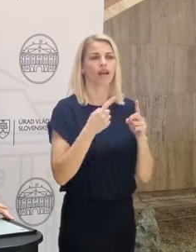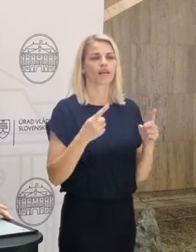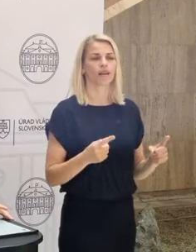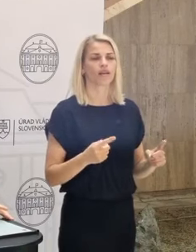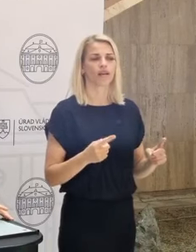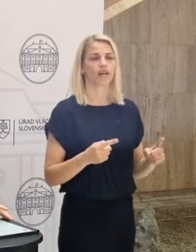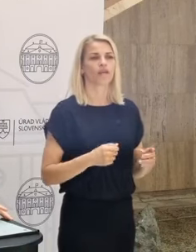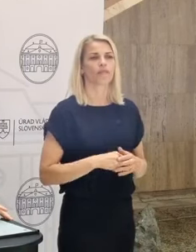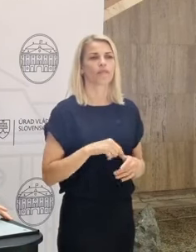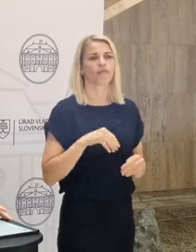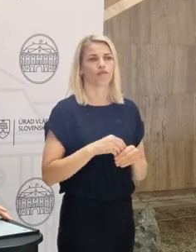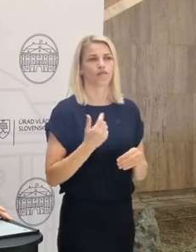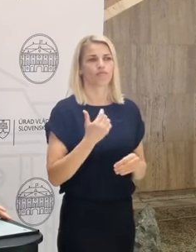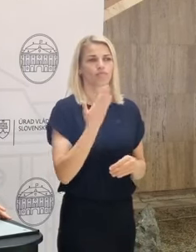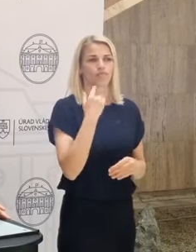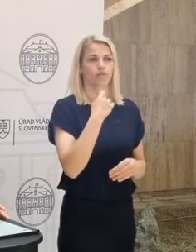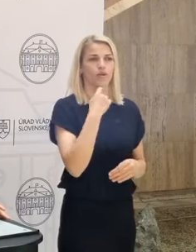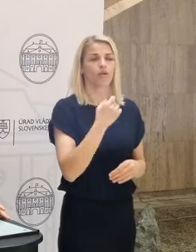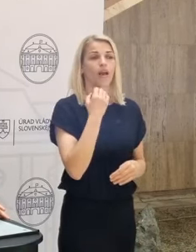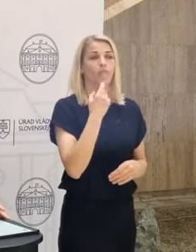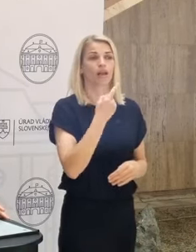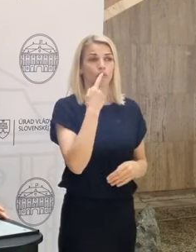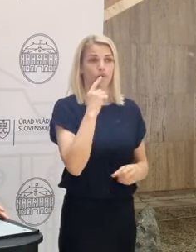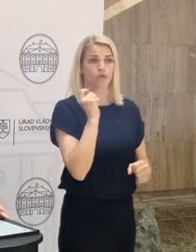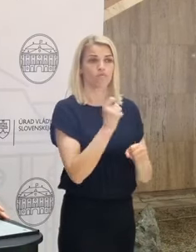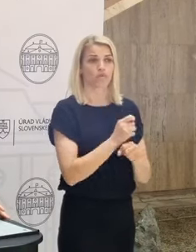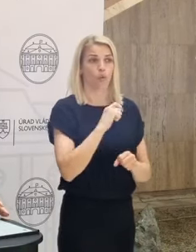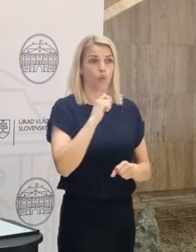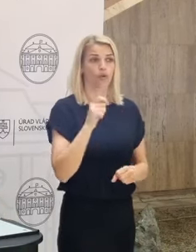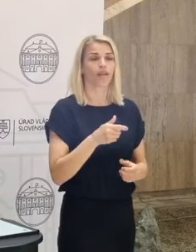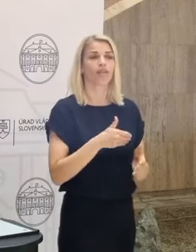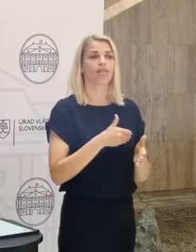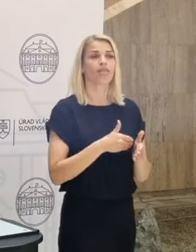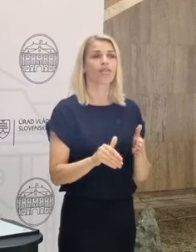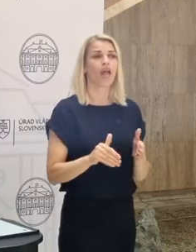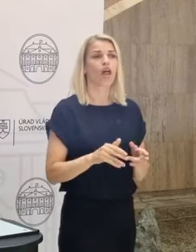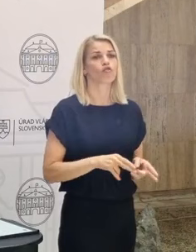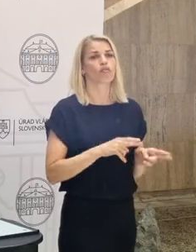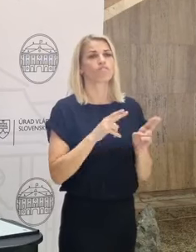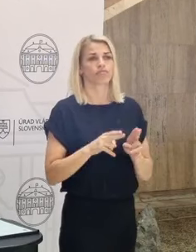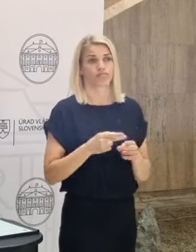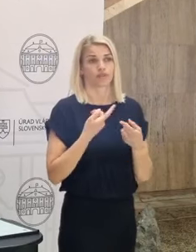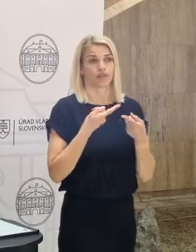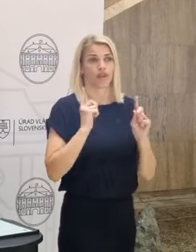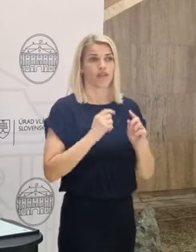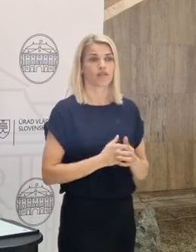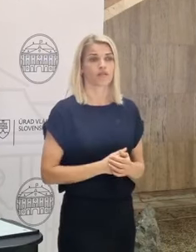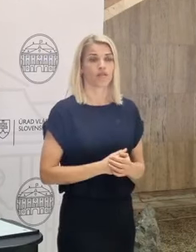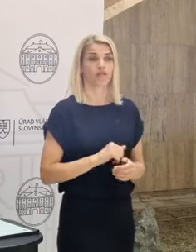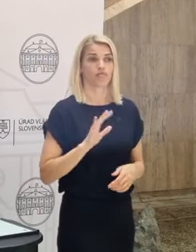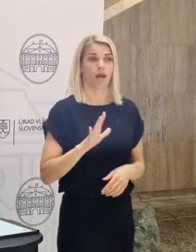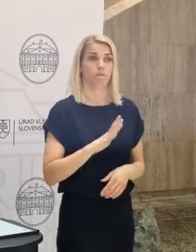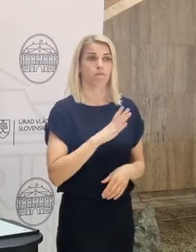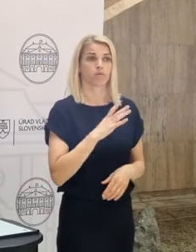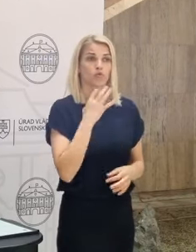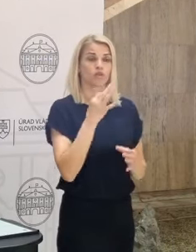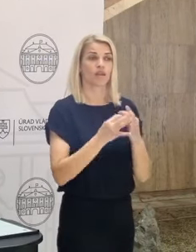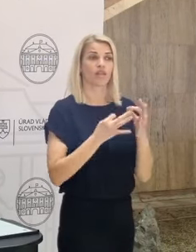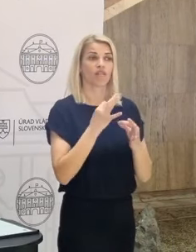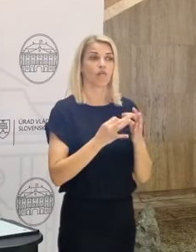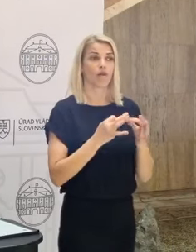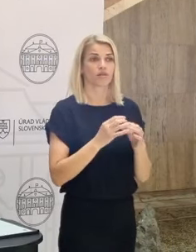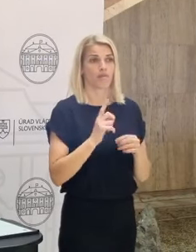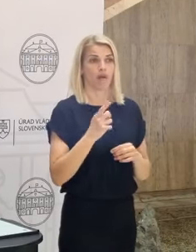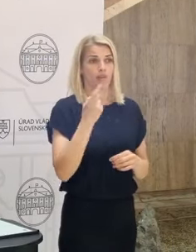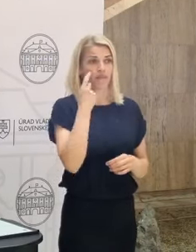na ktorom ste povedali, že ak Rusko porazí Ukrajinu, ďalšie narade je Slovensko. Vy máte nejaké bezpečnostné informácie, o ktorých by sme